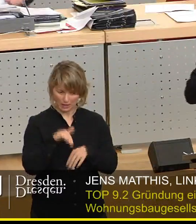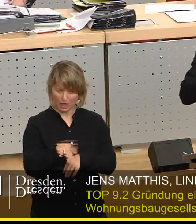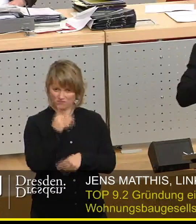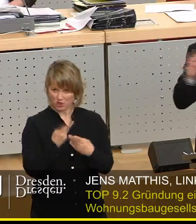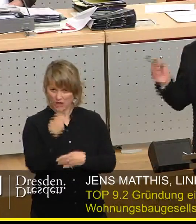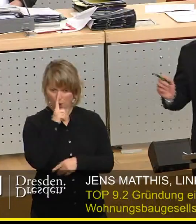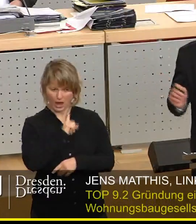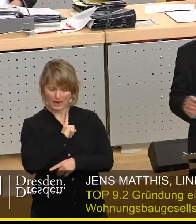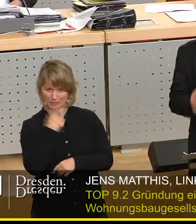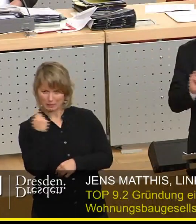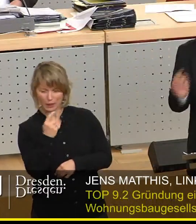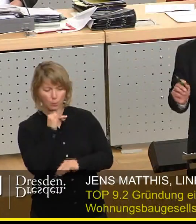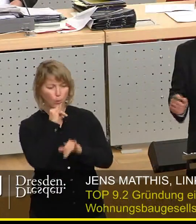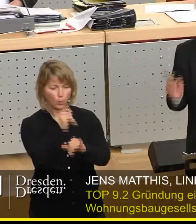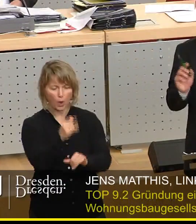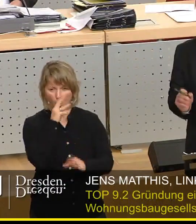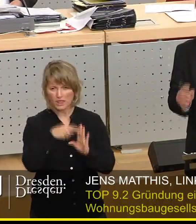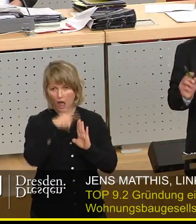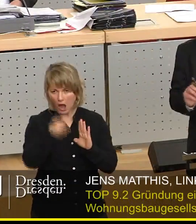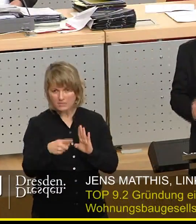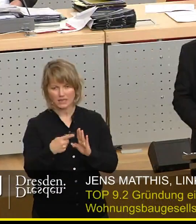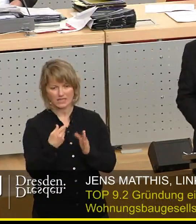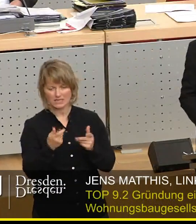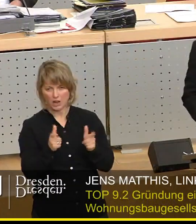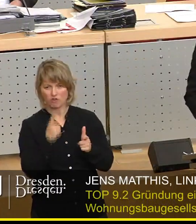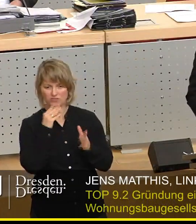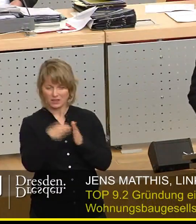zustimmen oder einer Aktiengesellschaft. Alles nur, damit